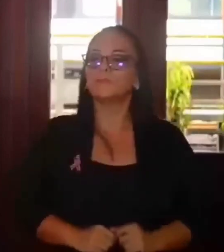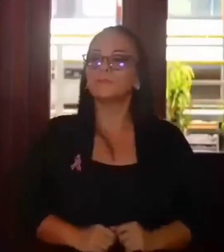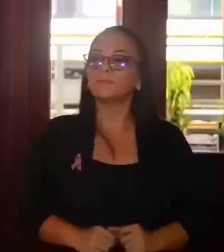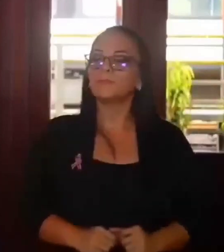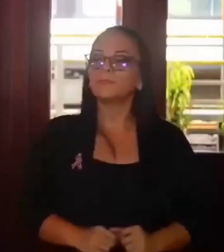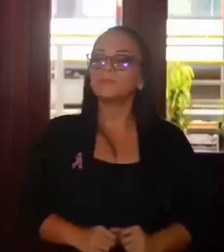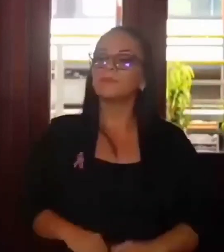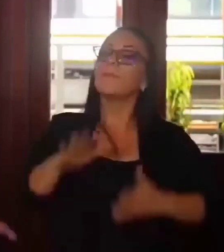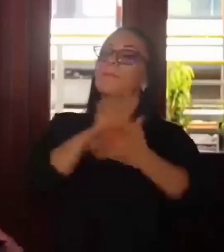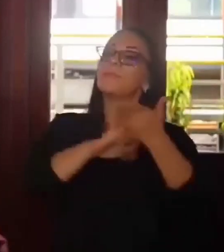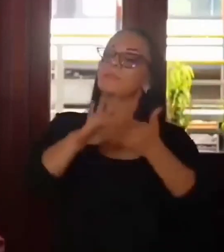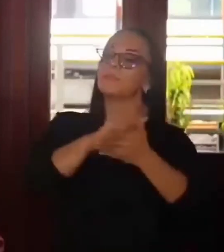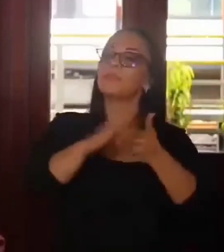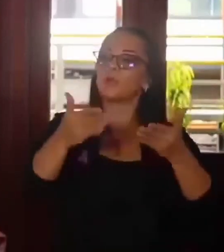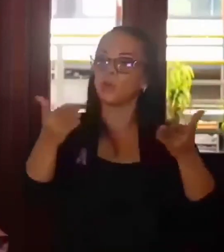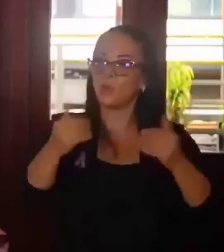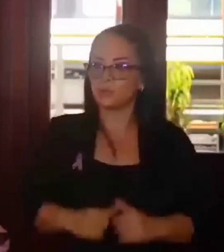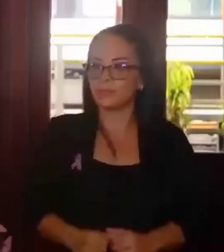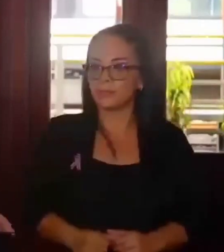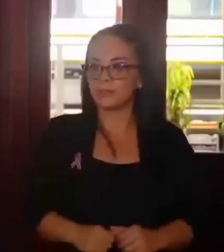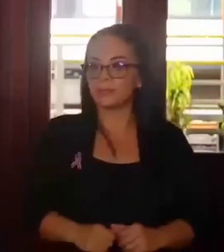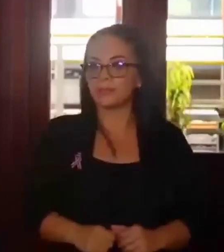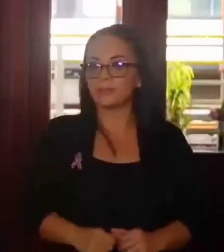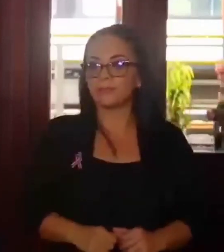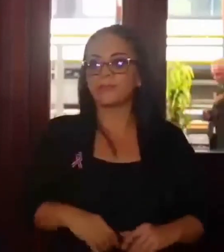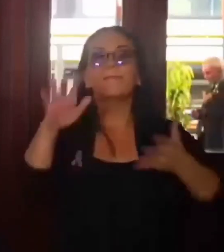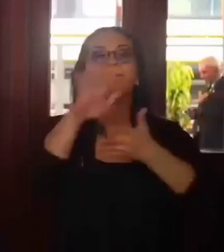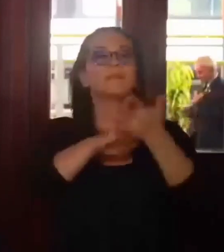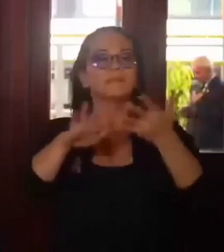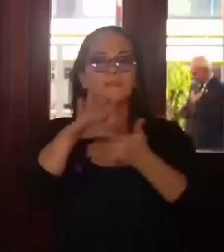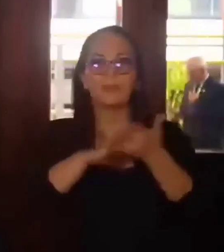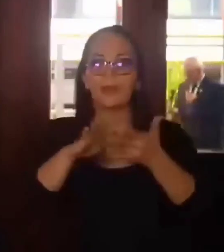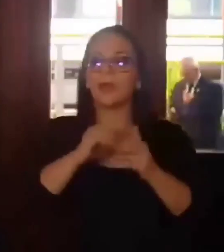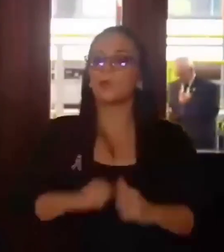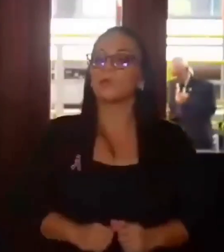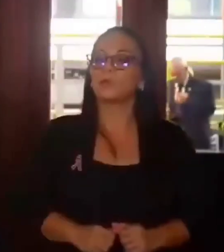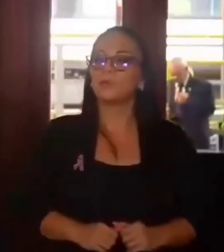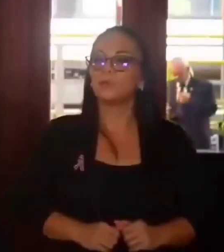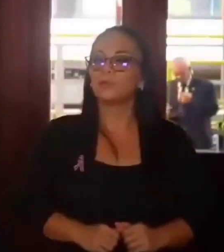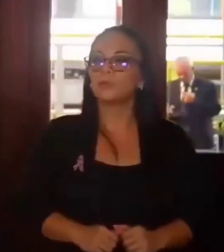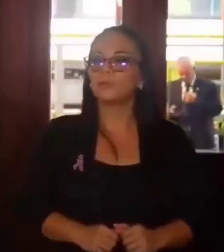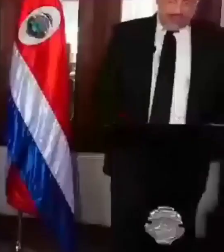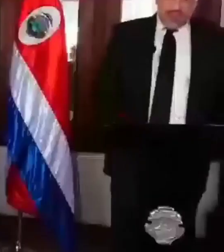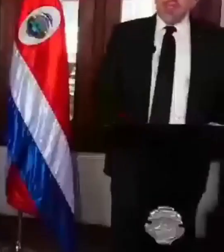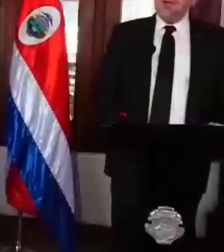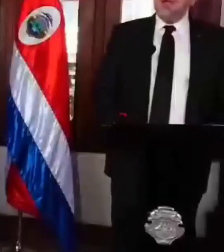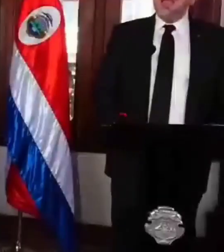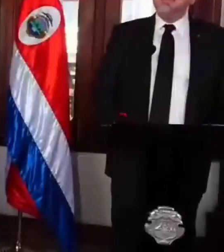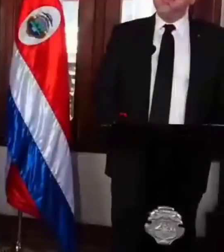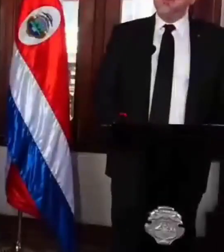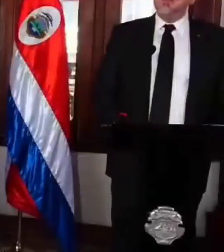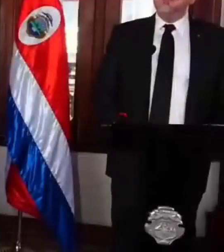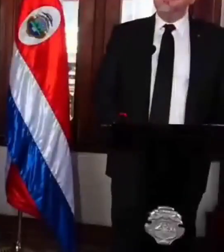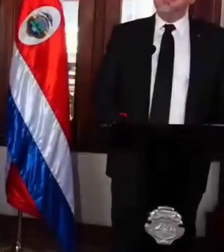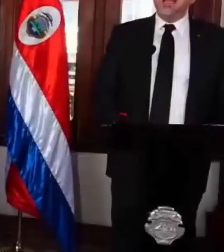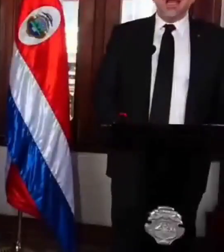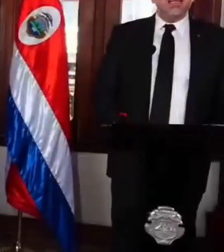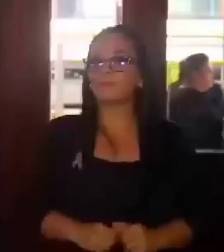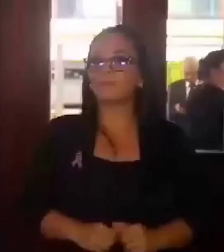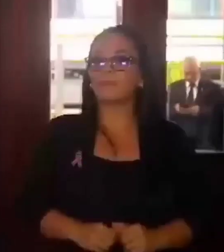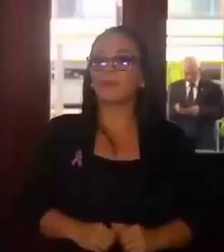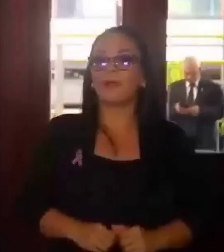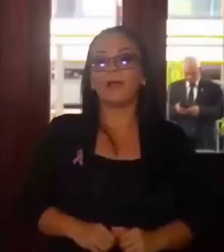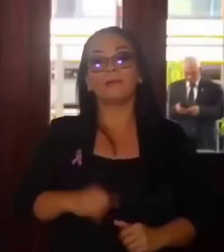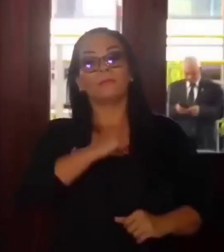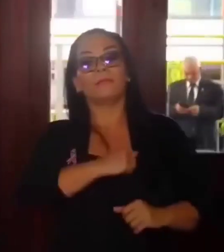mezclaron cosas, mezclaron exenciones fiscales,